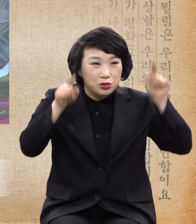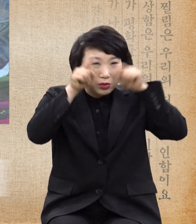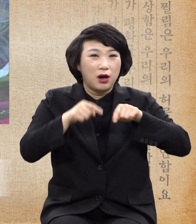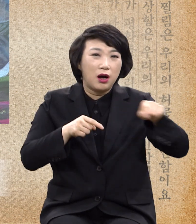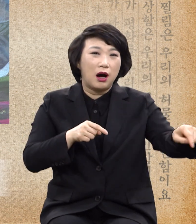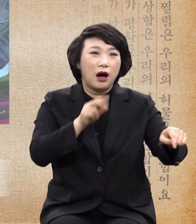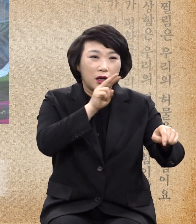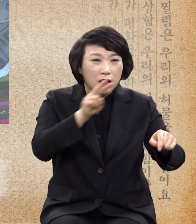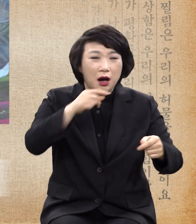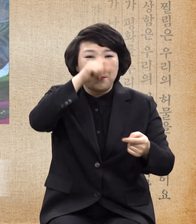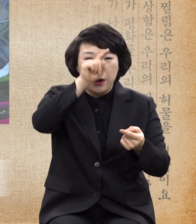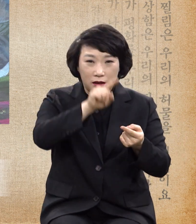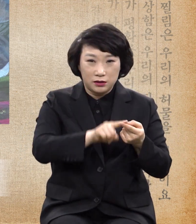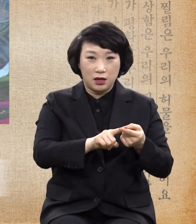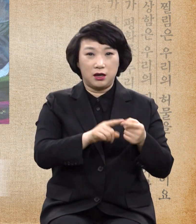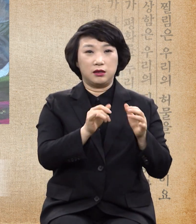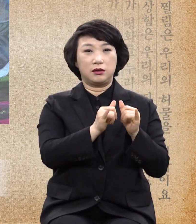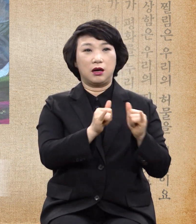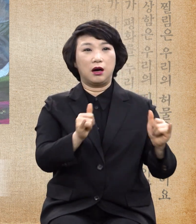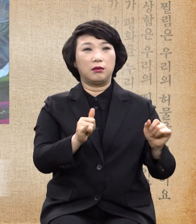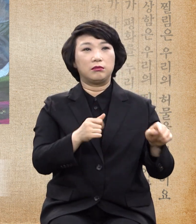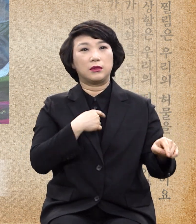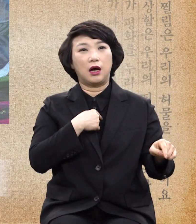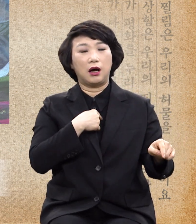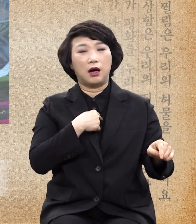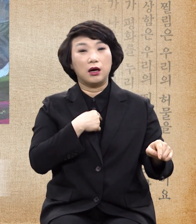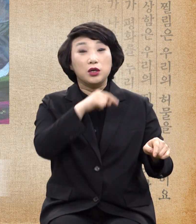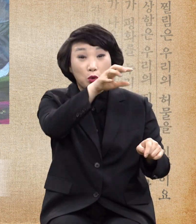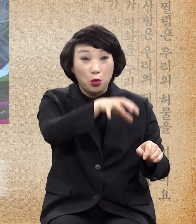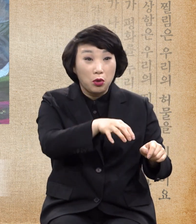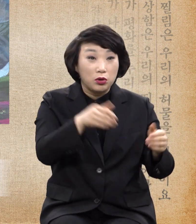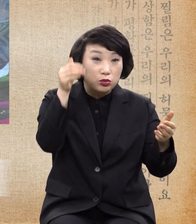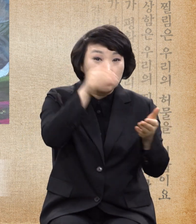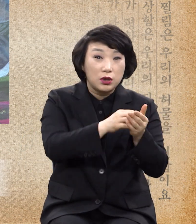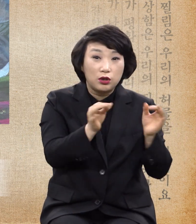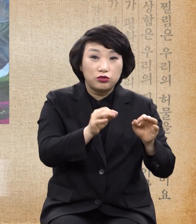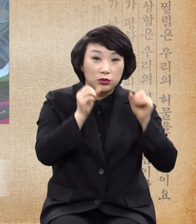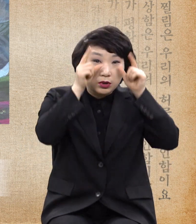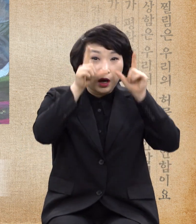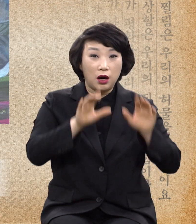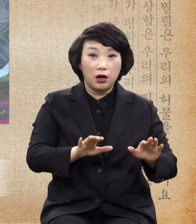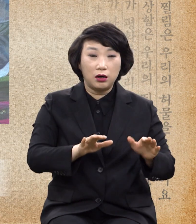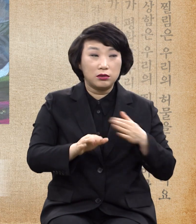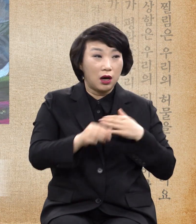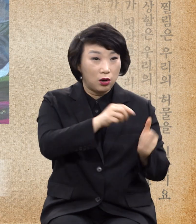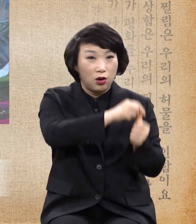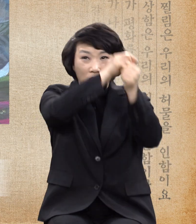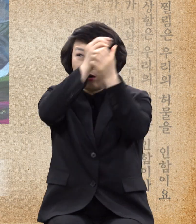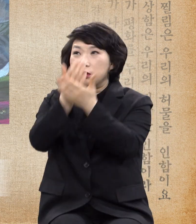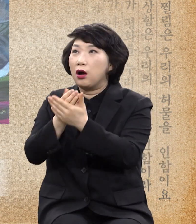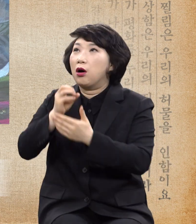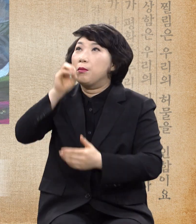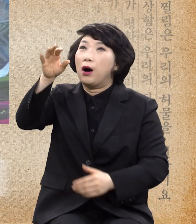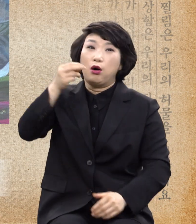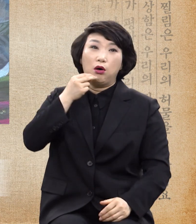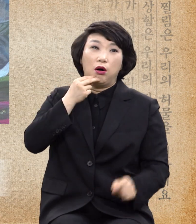마땅한 사람을 거기서 깨달았어. 건져달라고 둘이 할 수가 없어 양심상